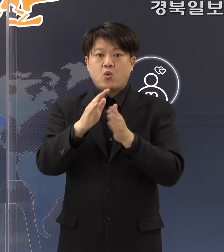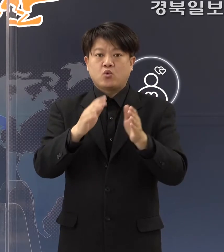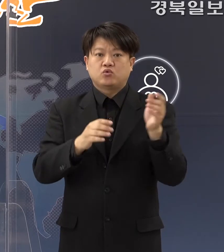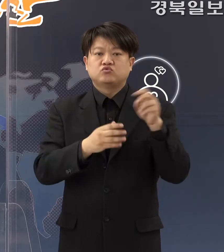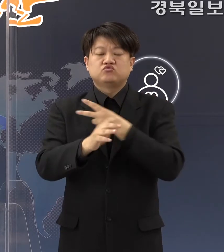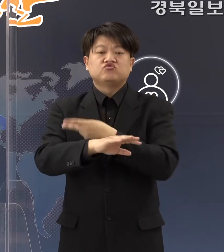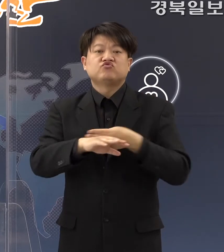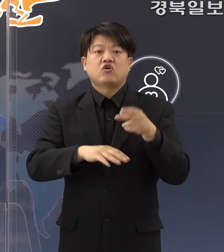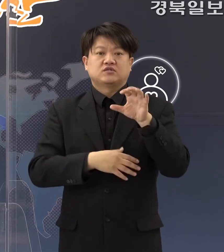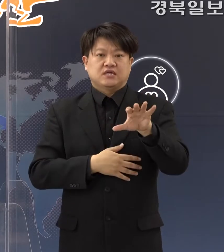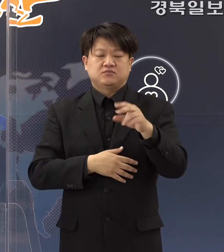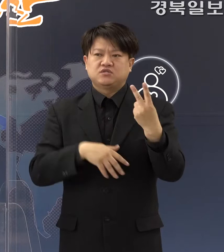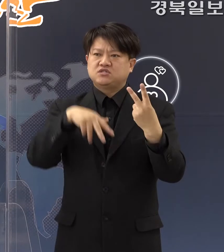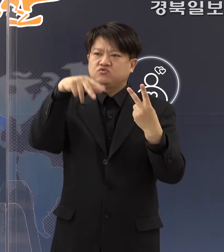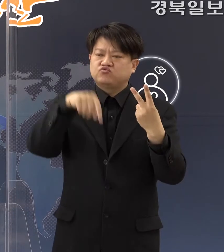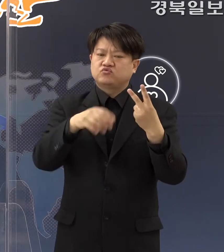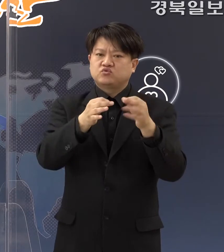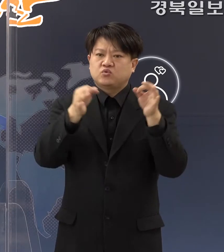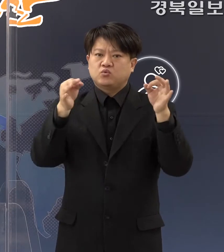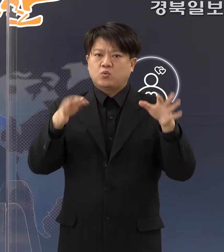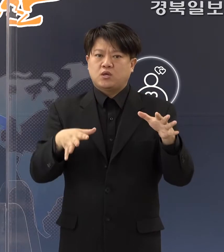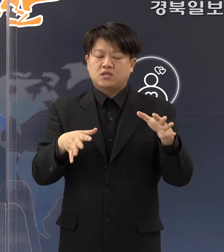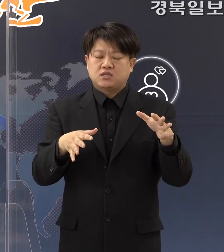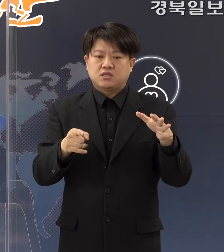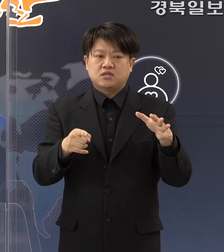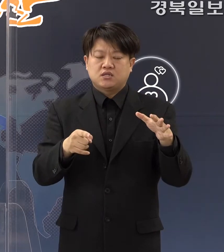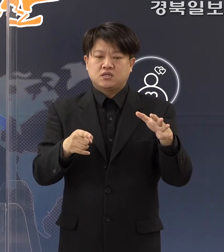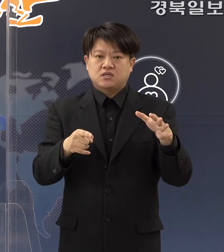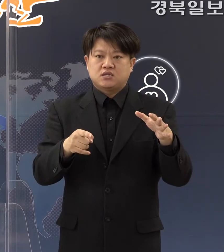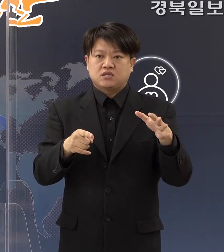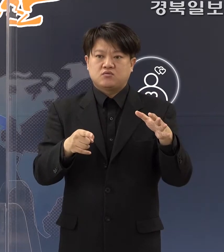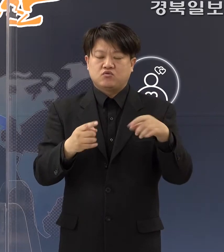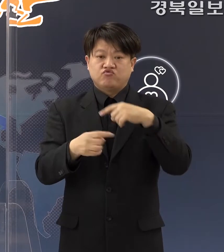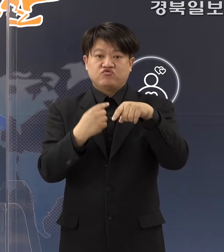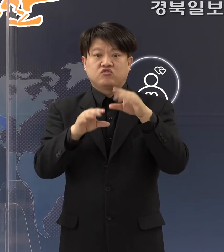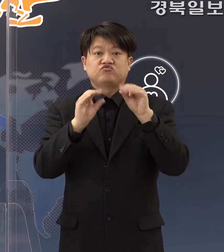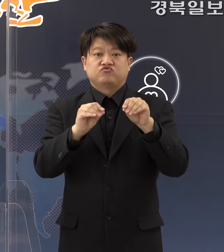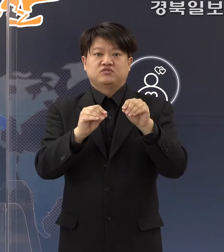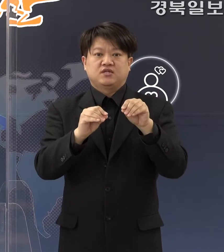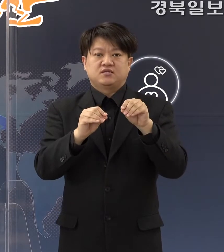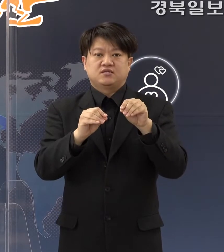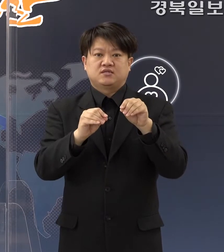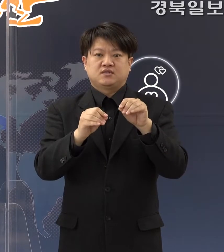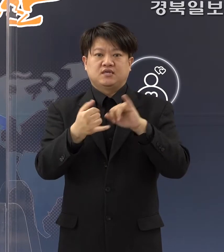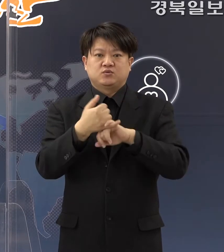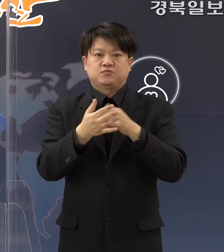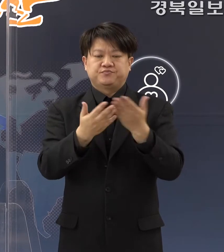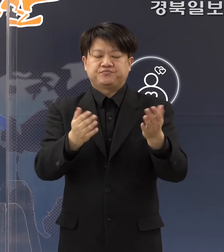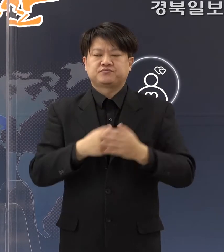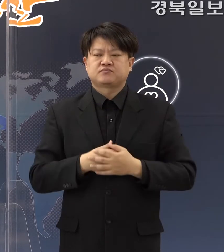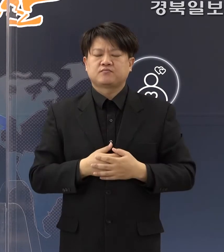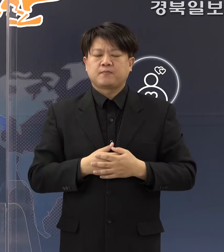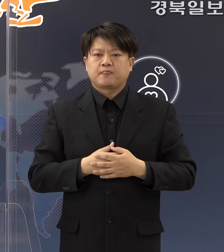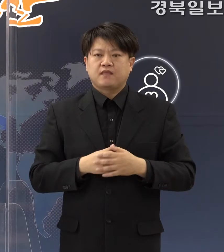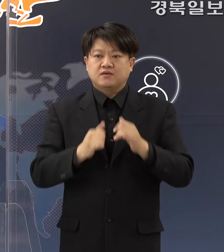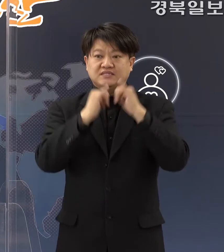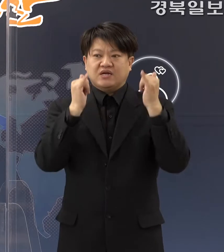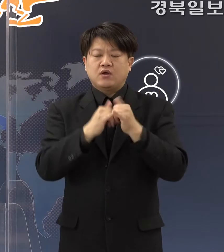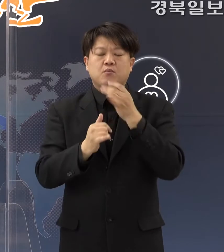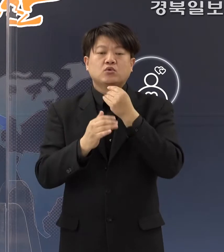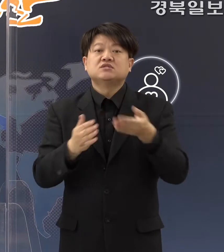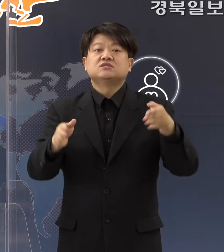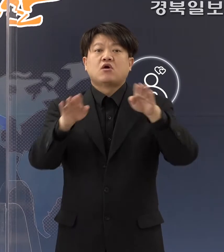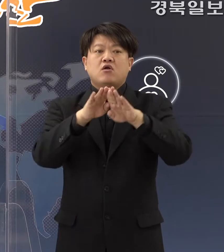부분은 2주간은 저희들 현행대로 운영을 중단하도록 하겠습니다. 그리고 사회복지시설에